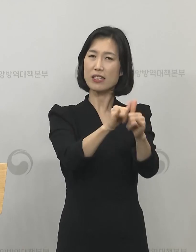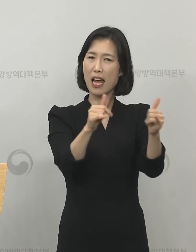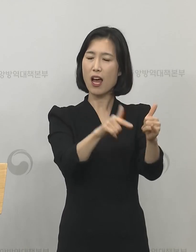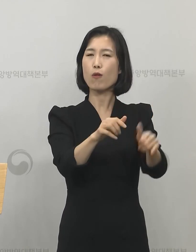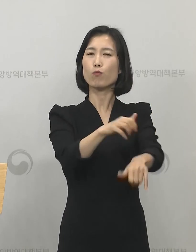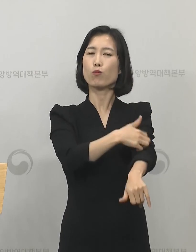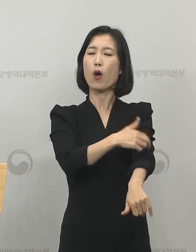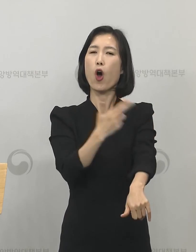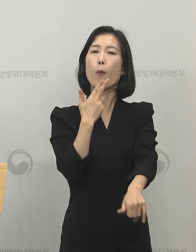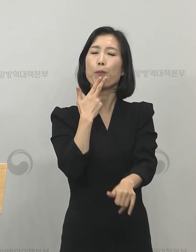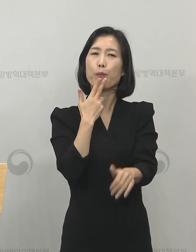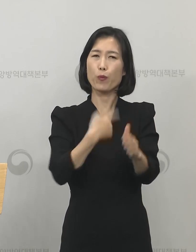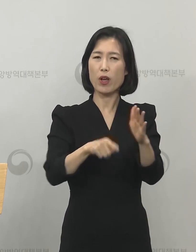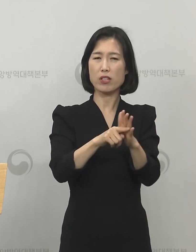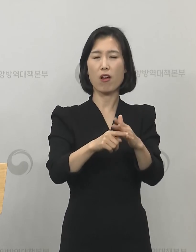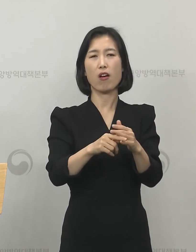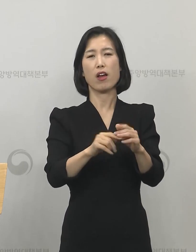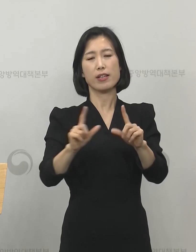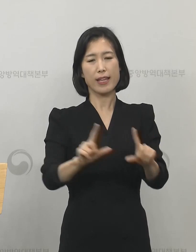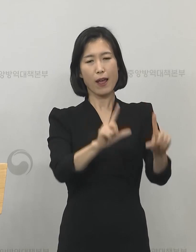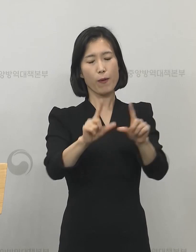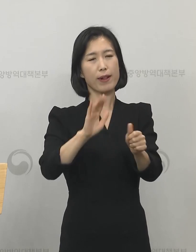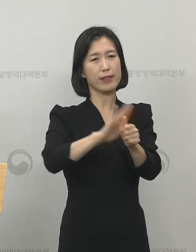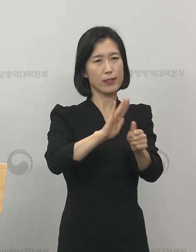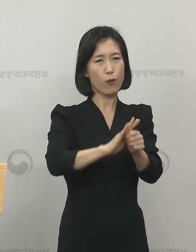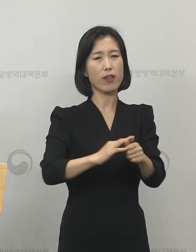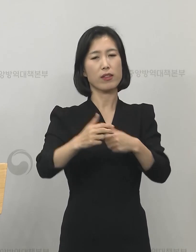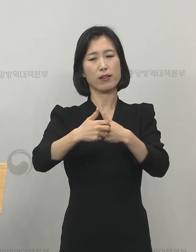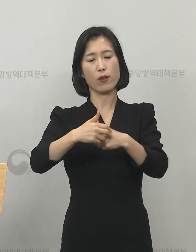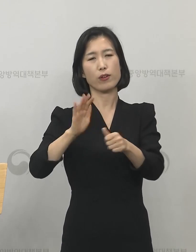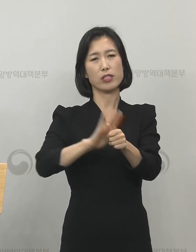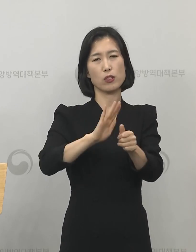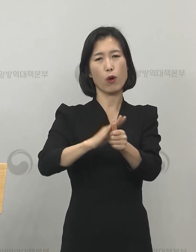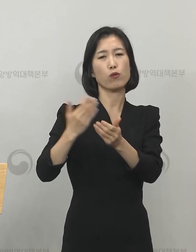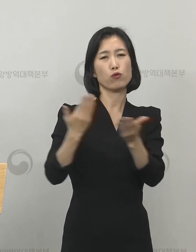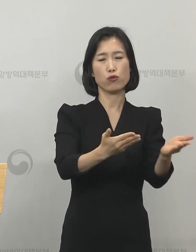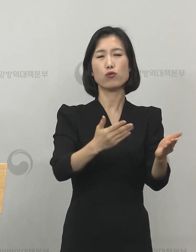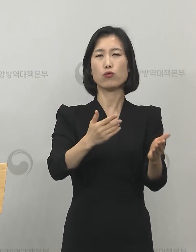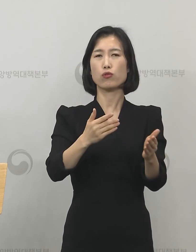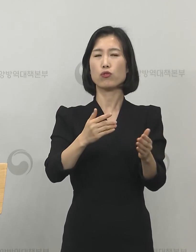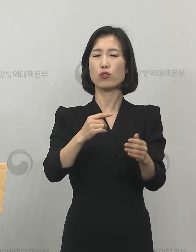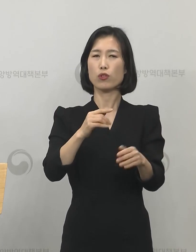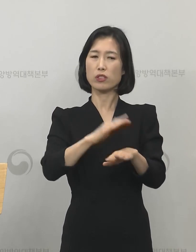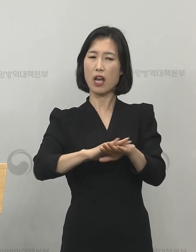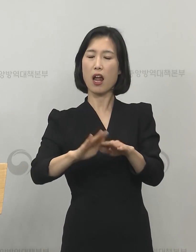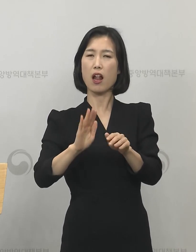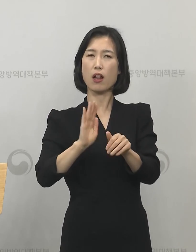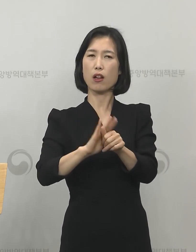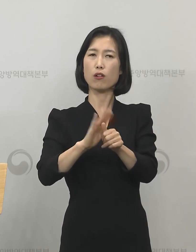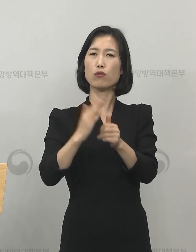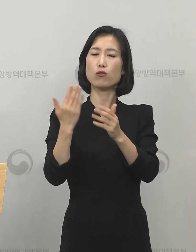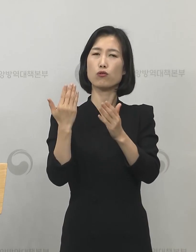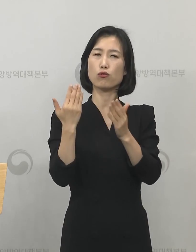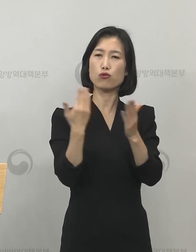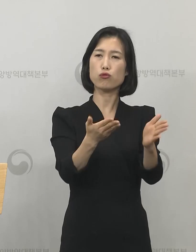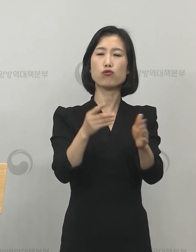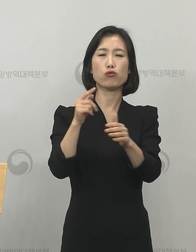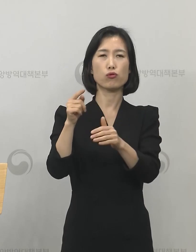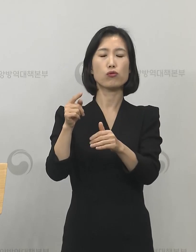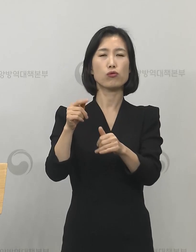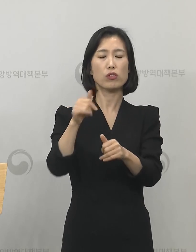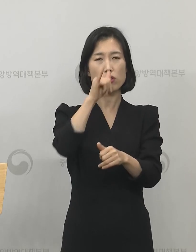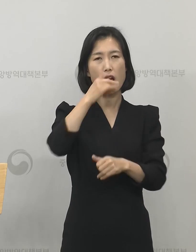생활적인 지원이나 의료적인 지원을 하도록 그렇게 관리를 철저히 하도록 하고 있는